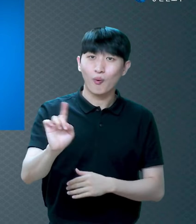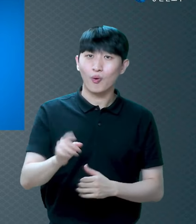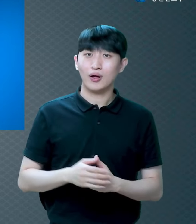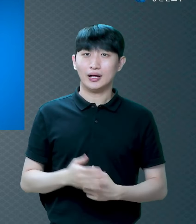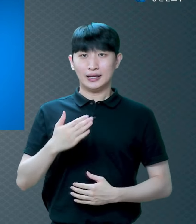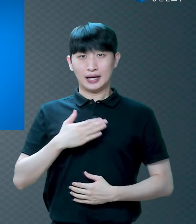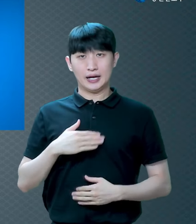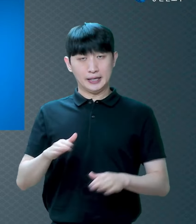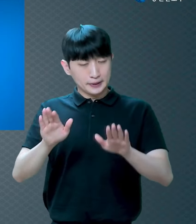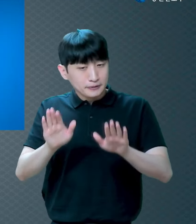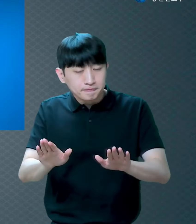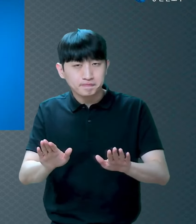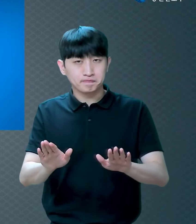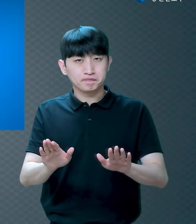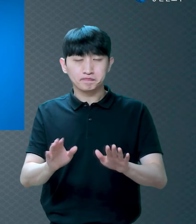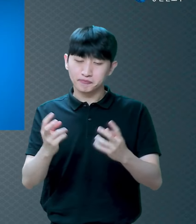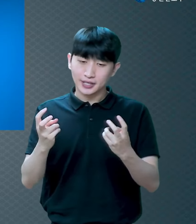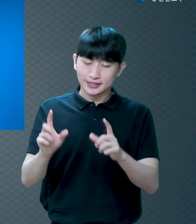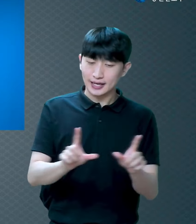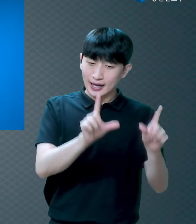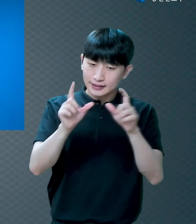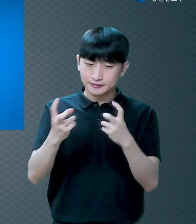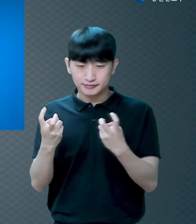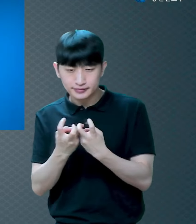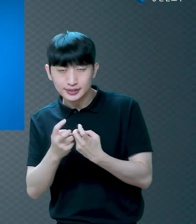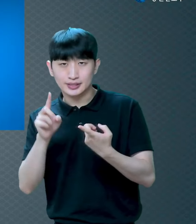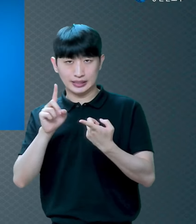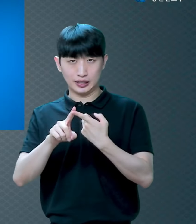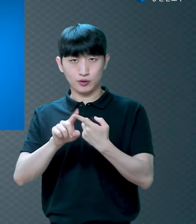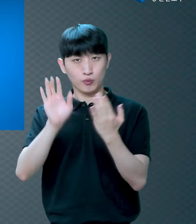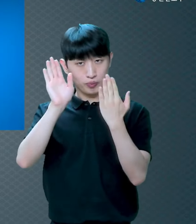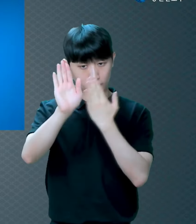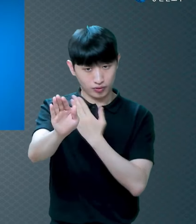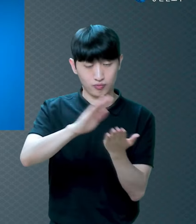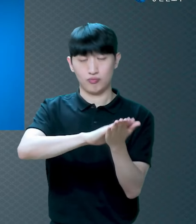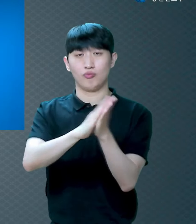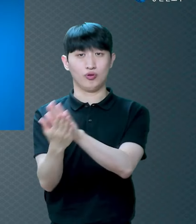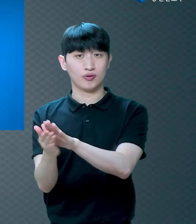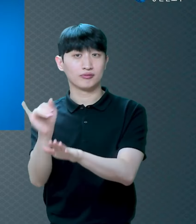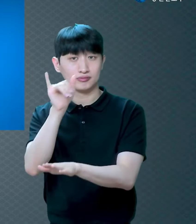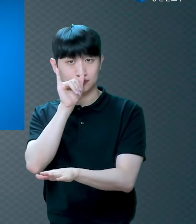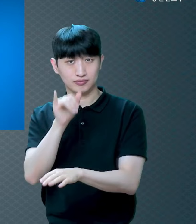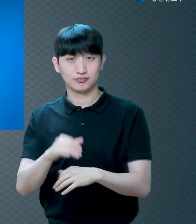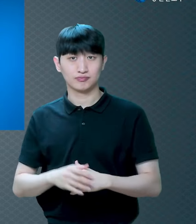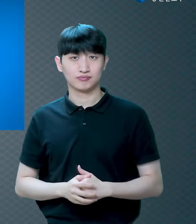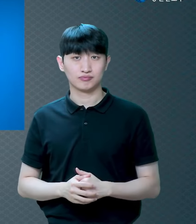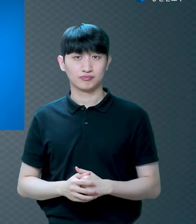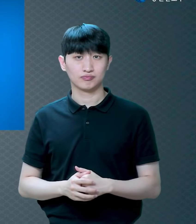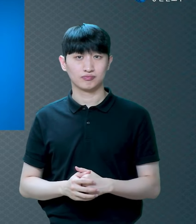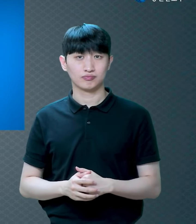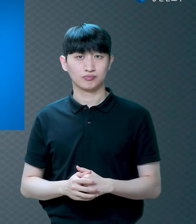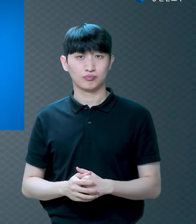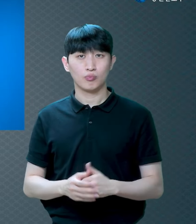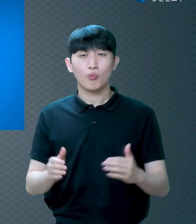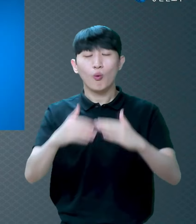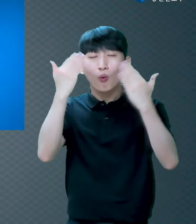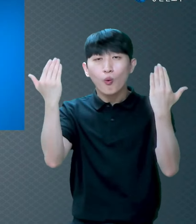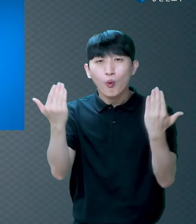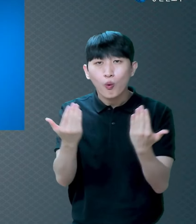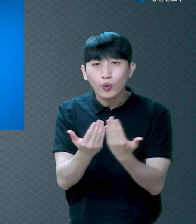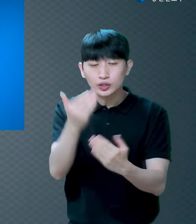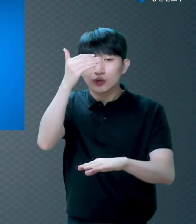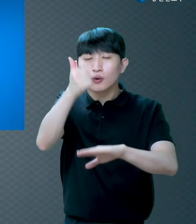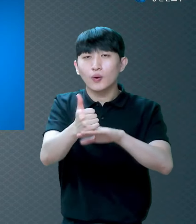어떻게 사느냐에 따라서 미래를 알 수 있어요 이게 내가 만드는 겁니다